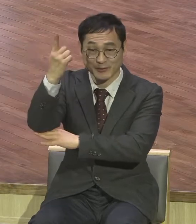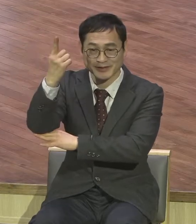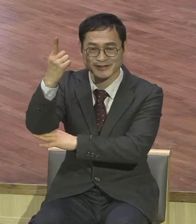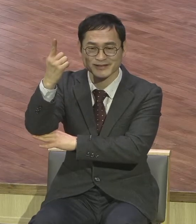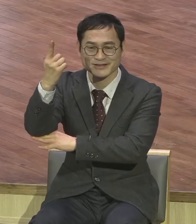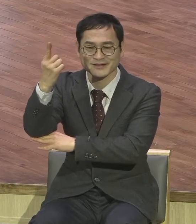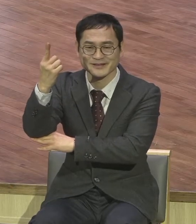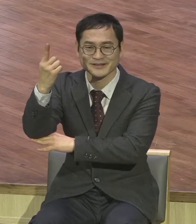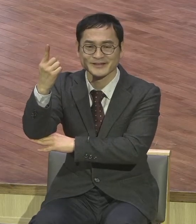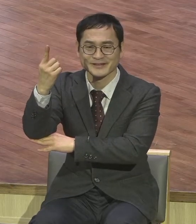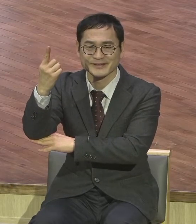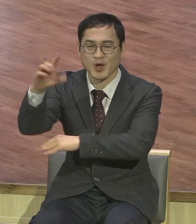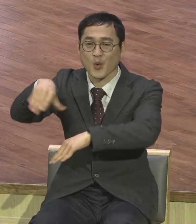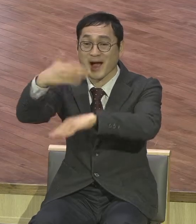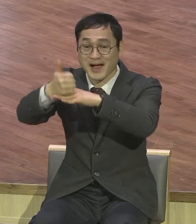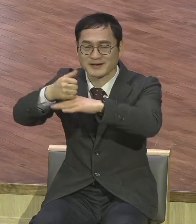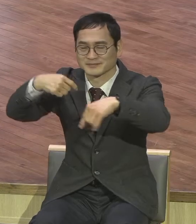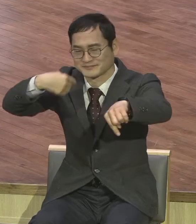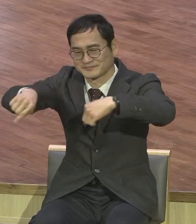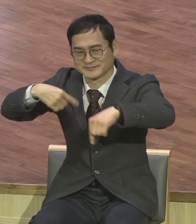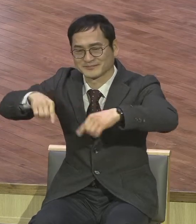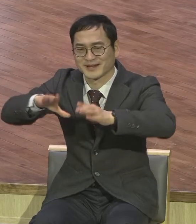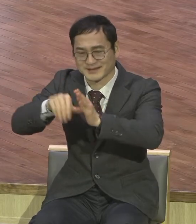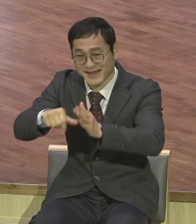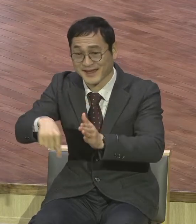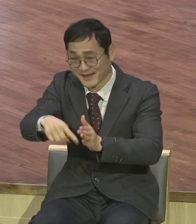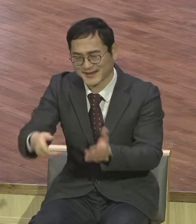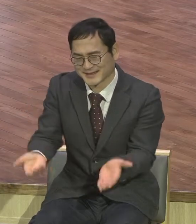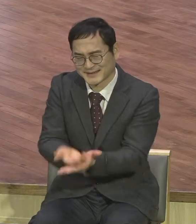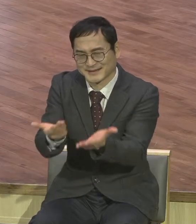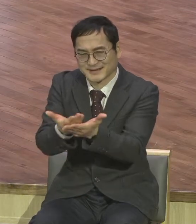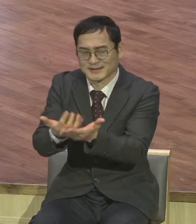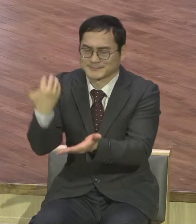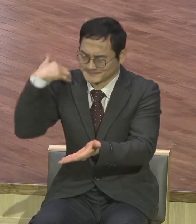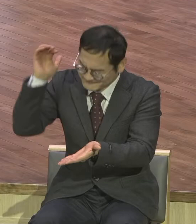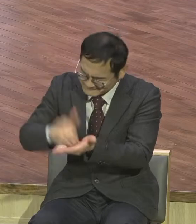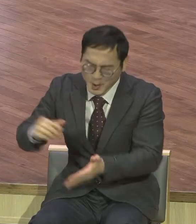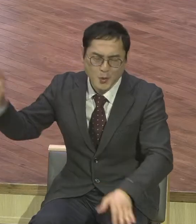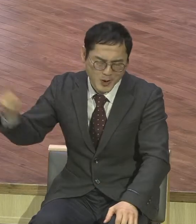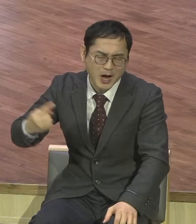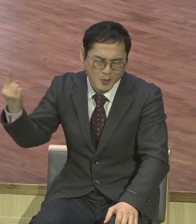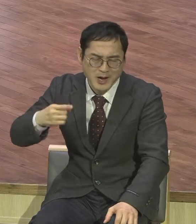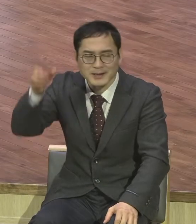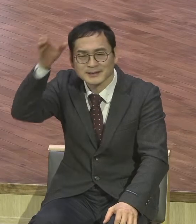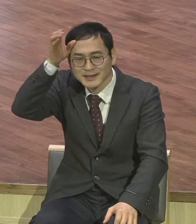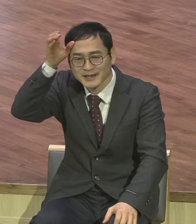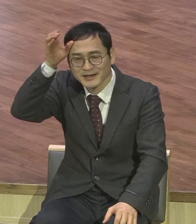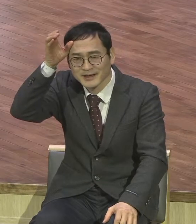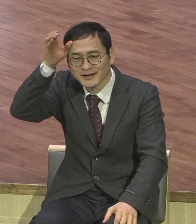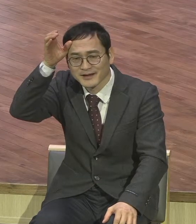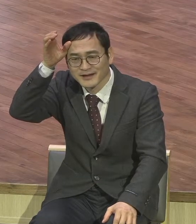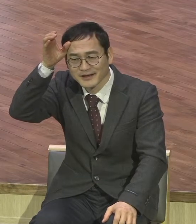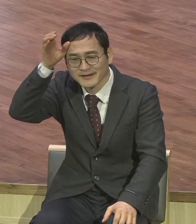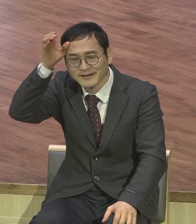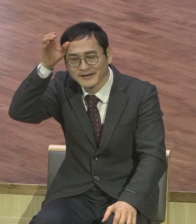번성되는 이스라엘이 될 것이다. 메시아의 나라가 될 것이다. 라고 생각합니다. 그런데